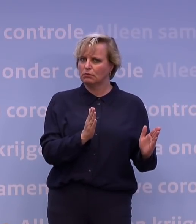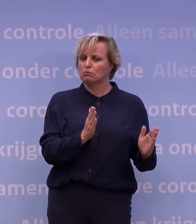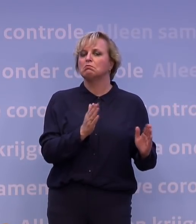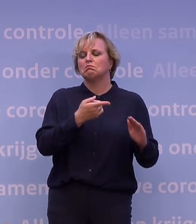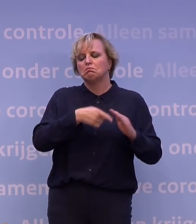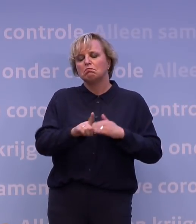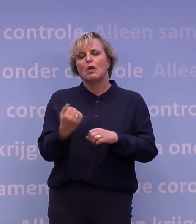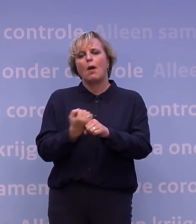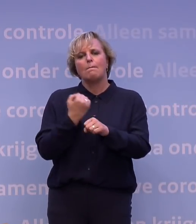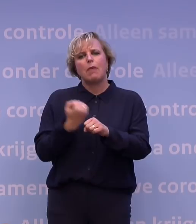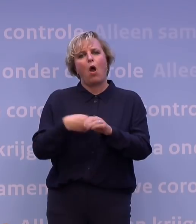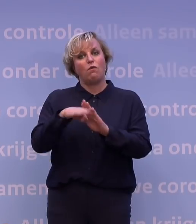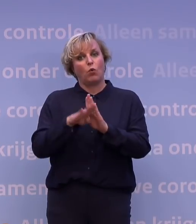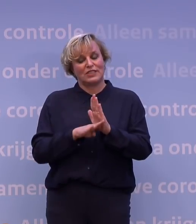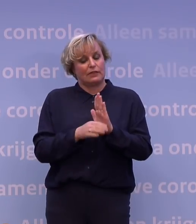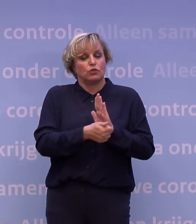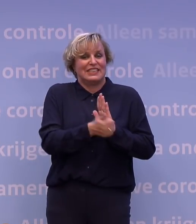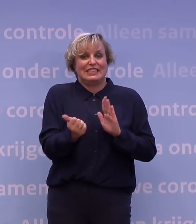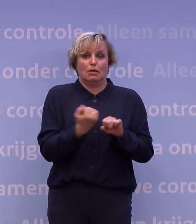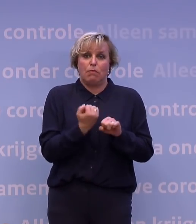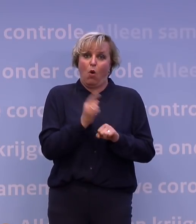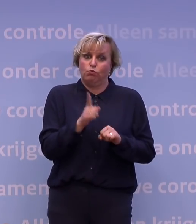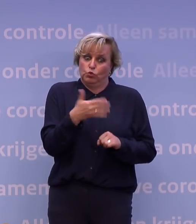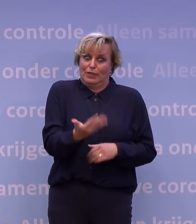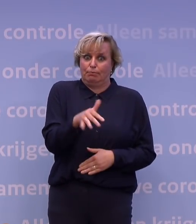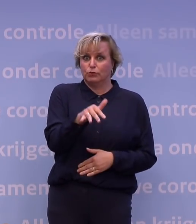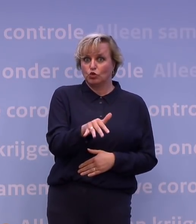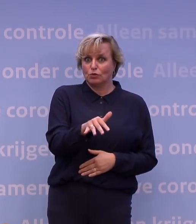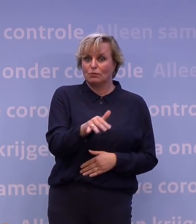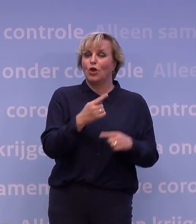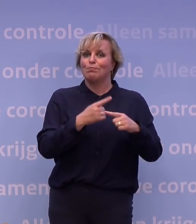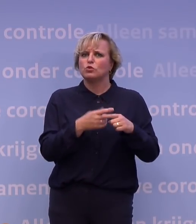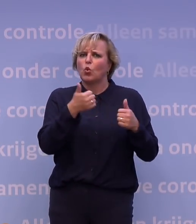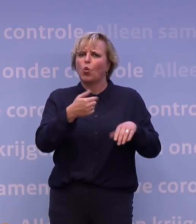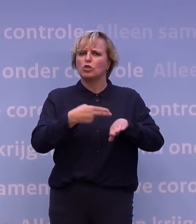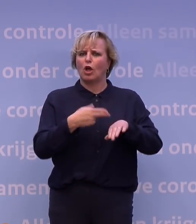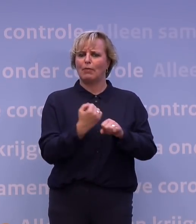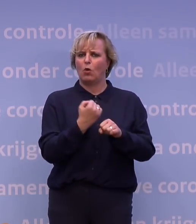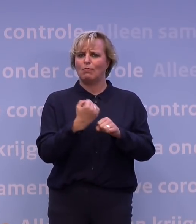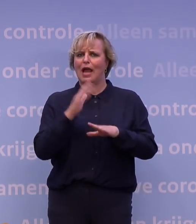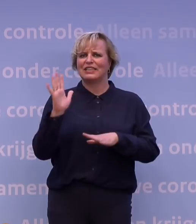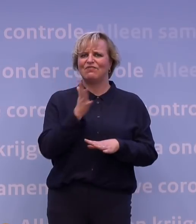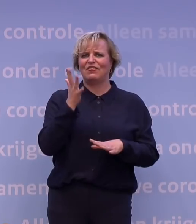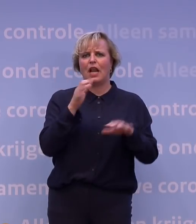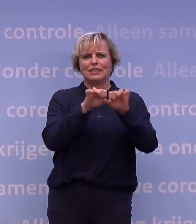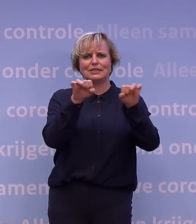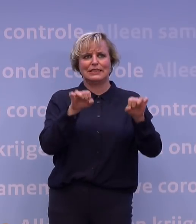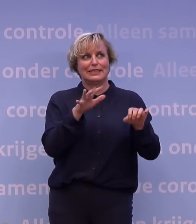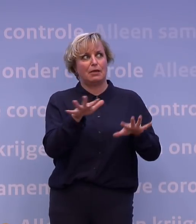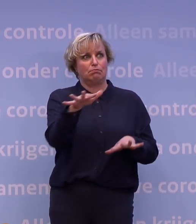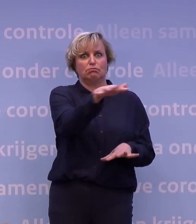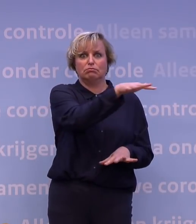bouwvoorschriften waaraan ieder gebouw heeft te voldoen. Daarbij wordt gewezen op ook het goed gebruik maken van de ventilatiesystemen zoals die bestaan.